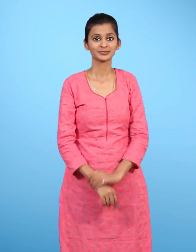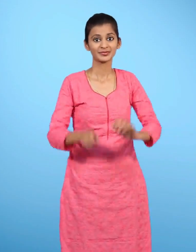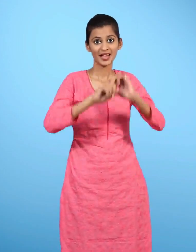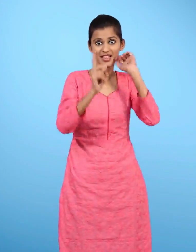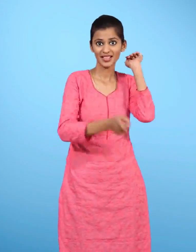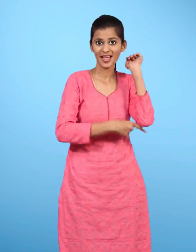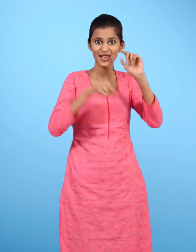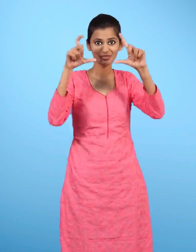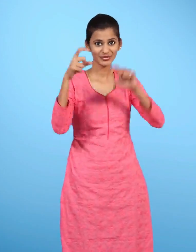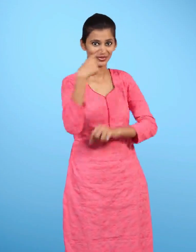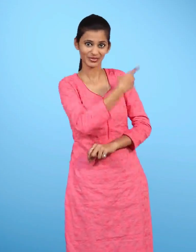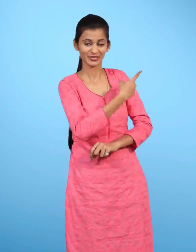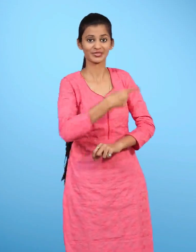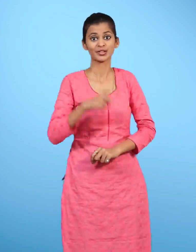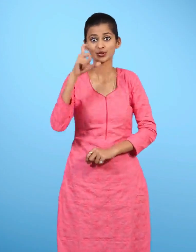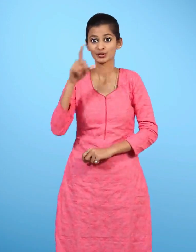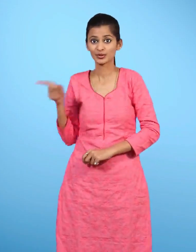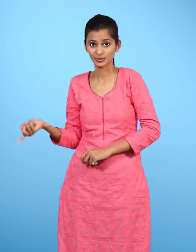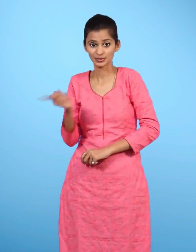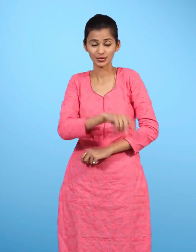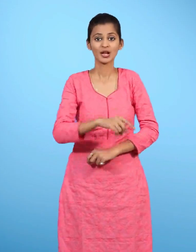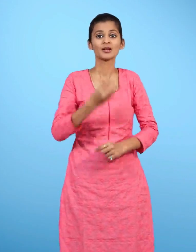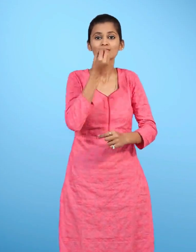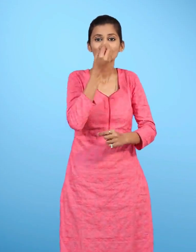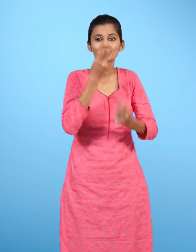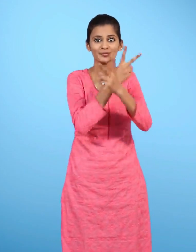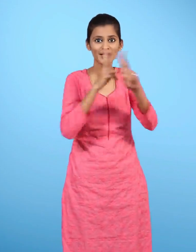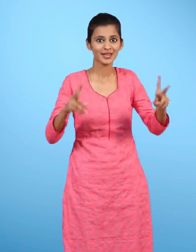आखरी चितर में चंदू अपने गधे को माला पहना रहा है